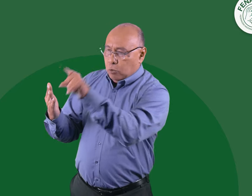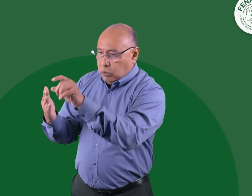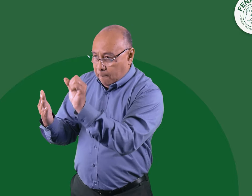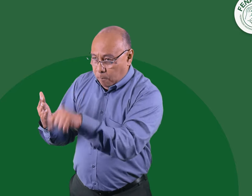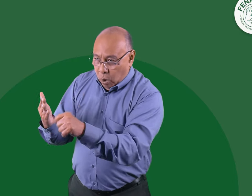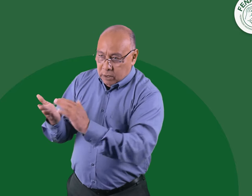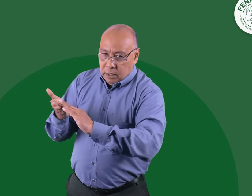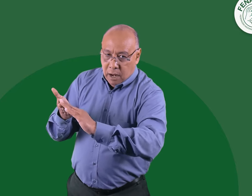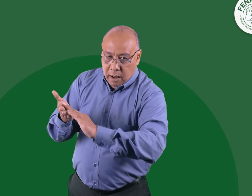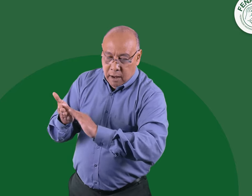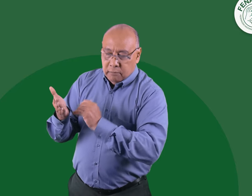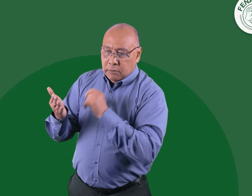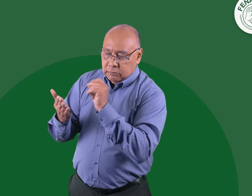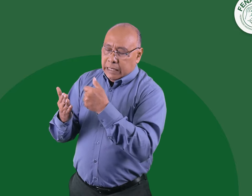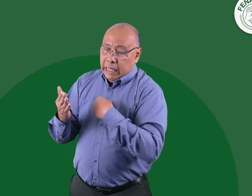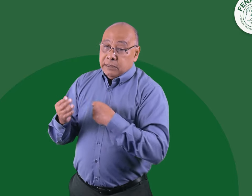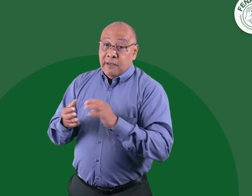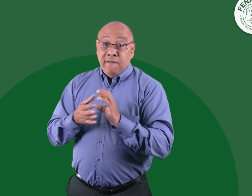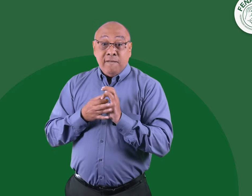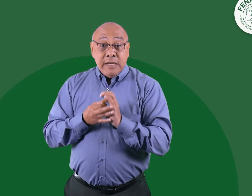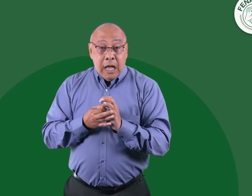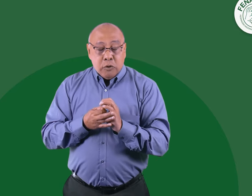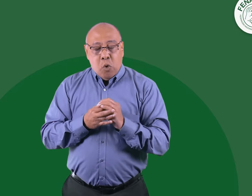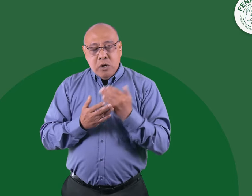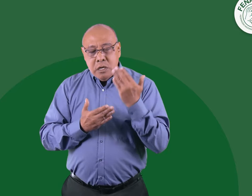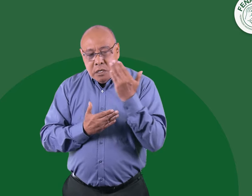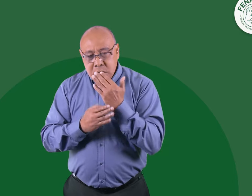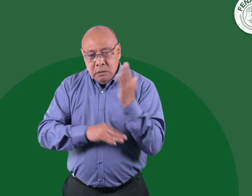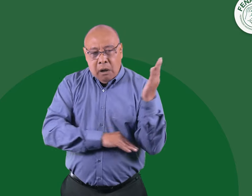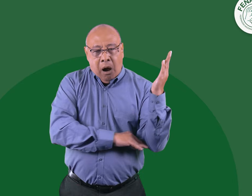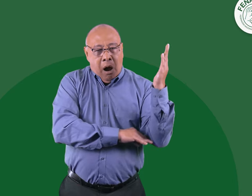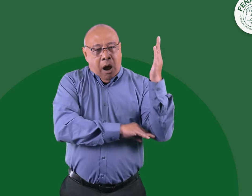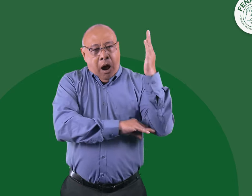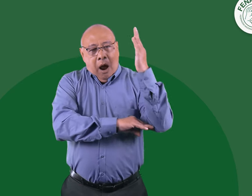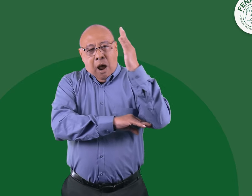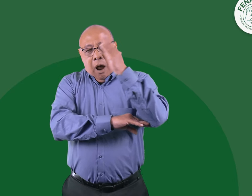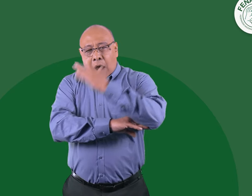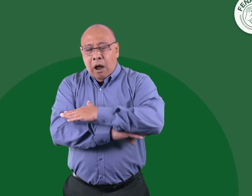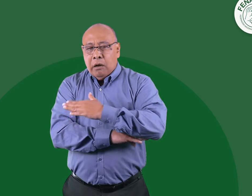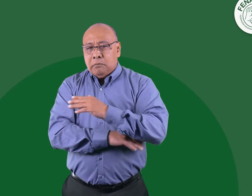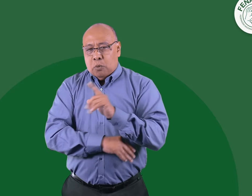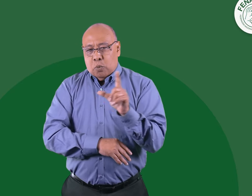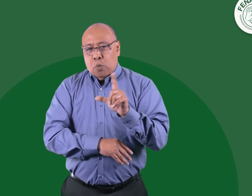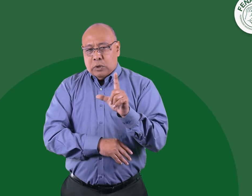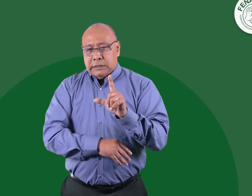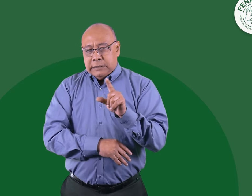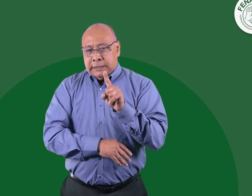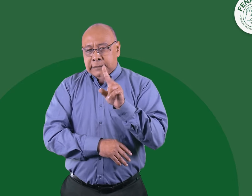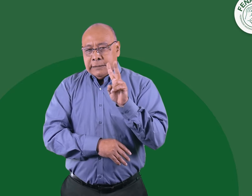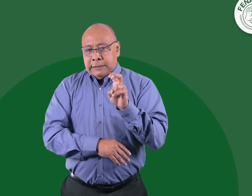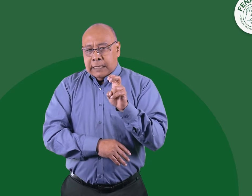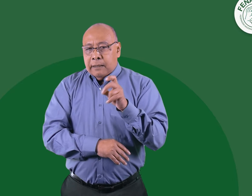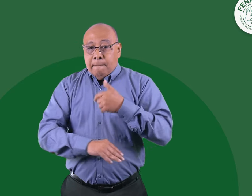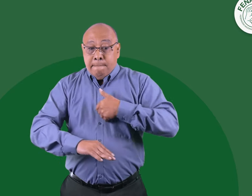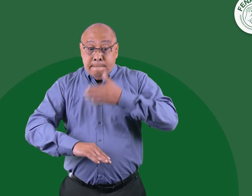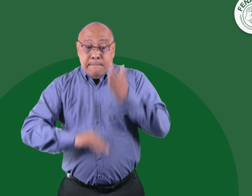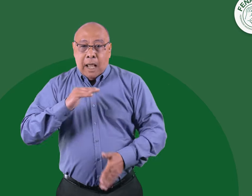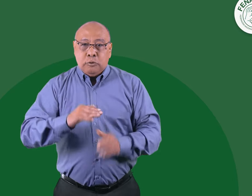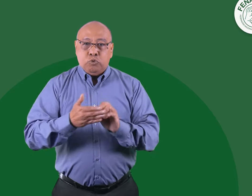de todo el día, el lunes 17, revisando estos documentos ya que el plazo de subir esta